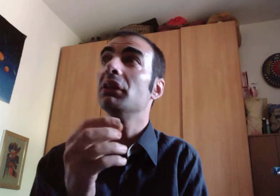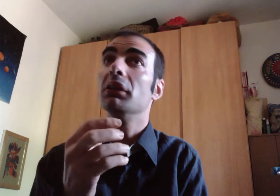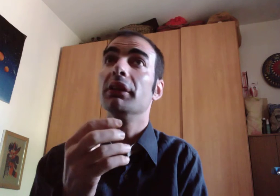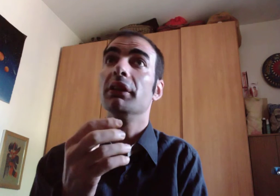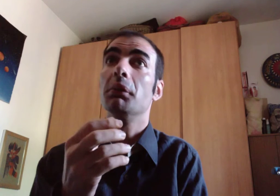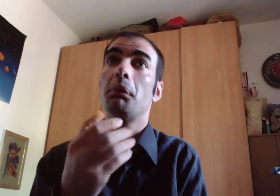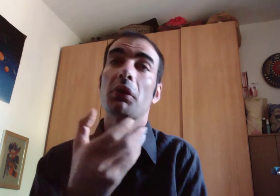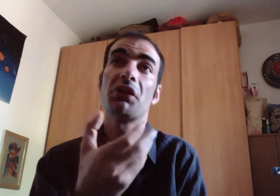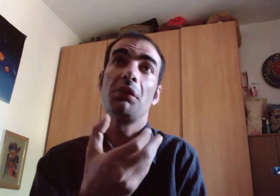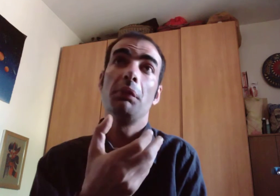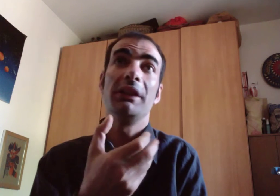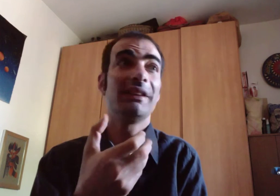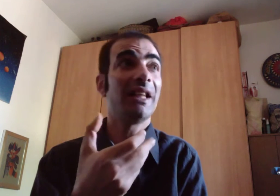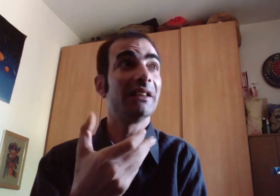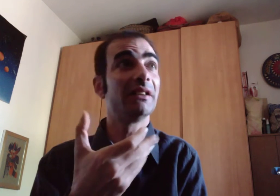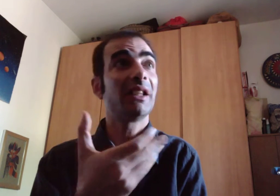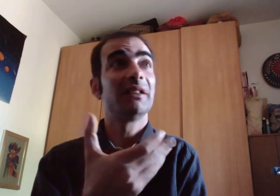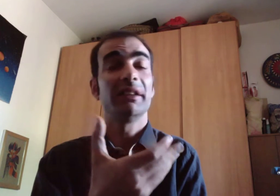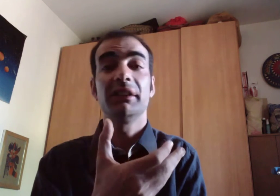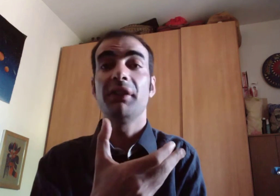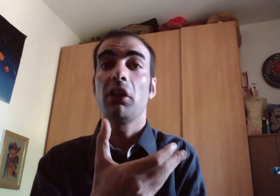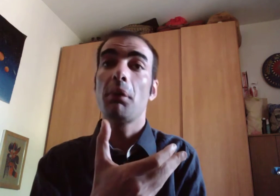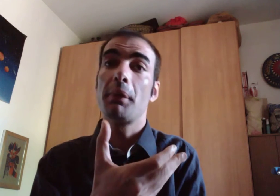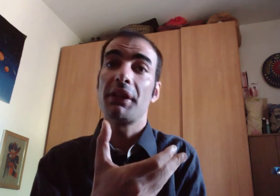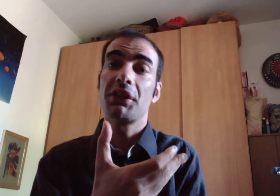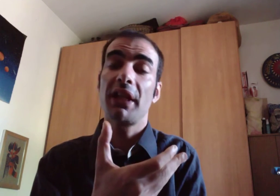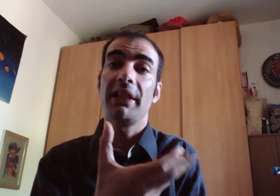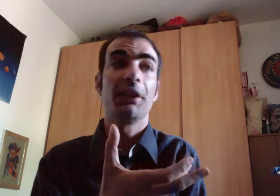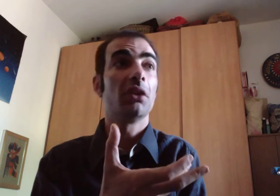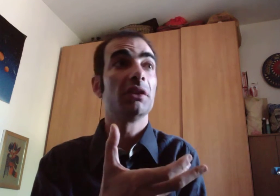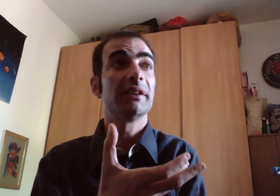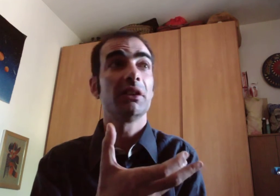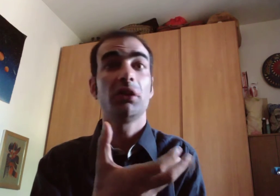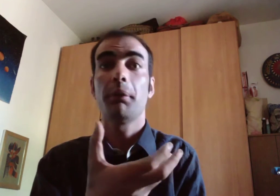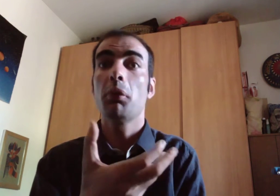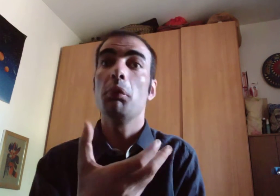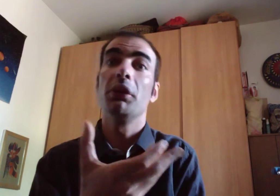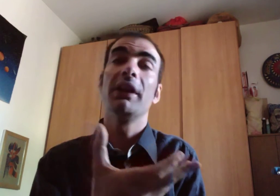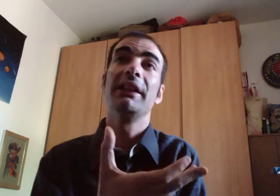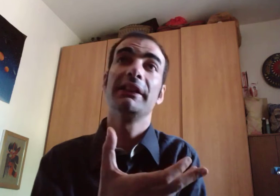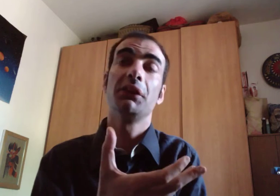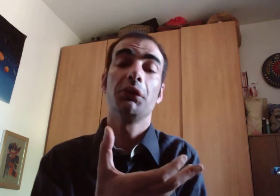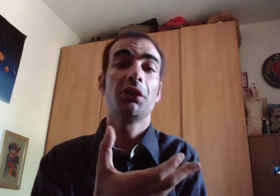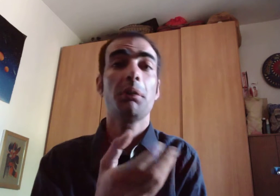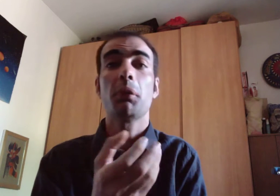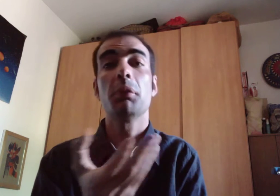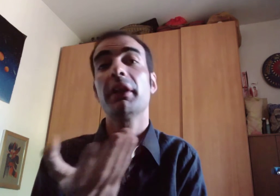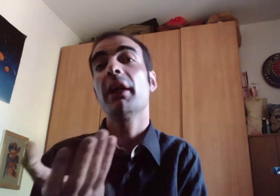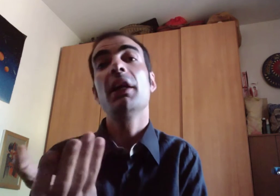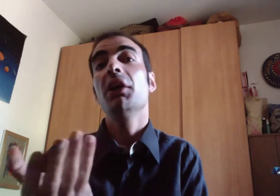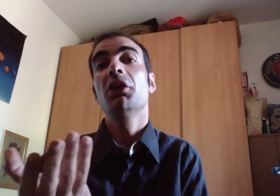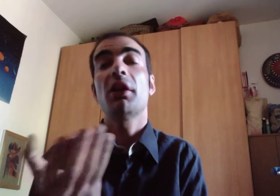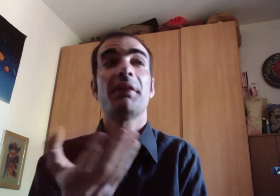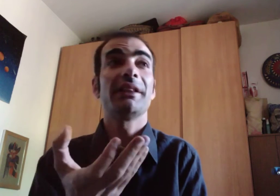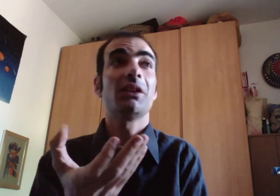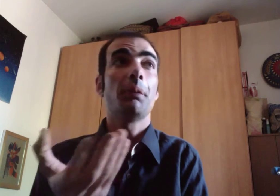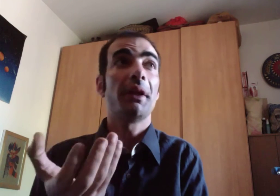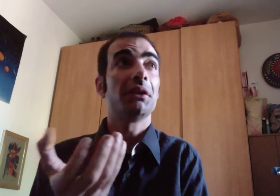possibilità di trattativa commerciale con il settore pubblico e le istituzioni pubbliche non avrei scoperto